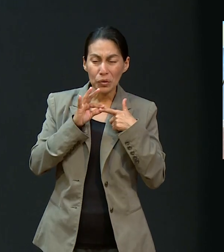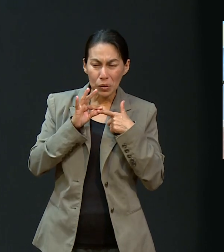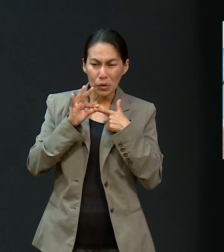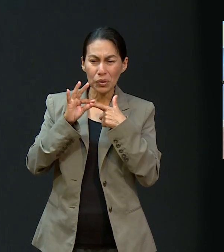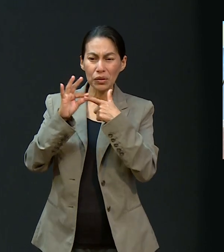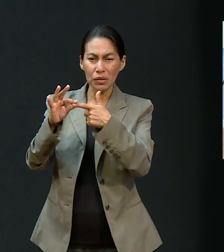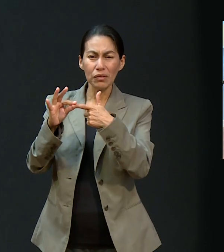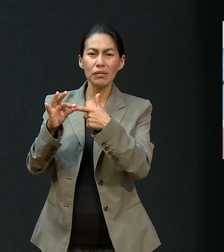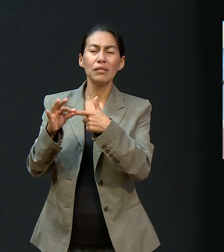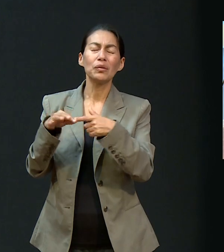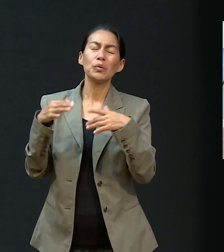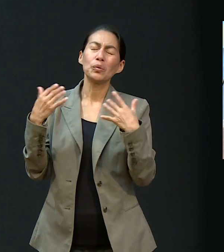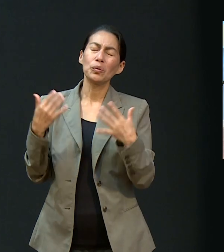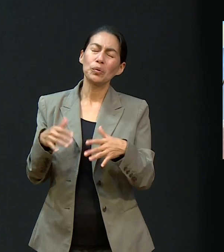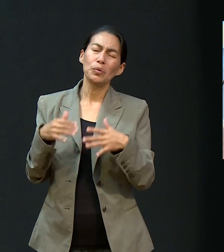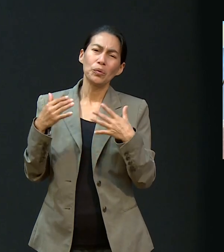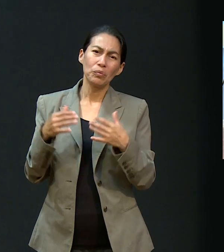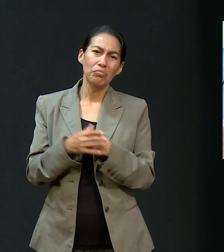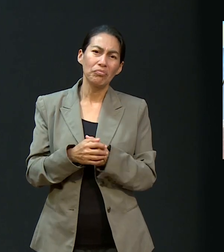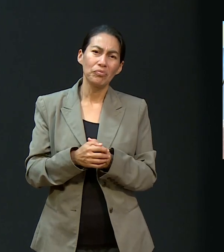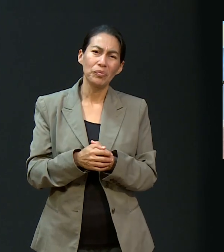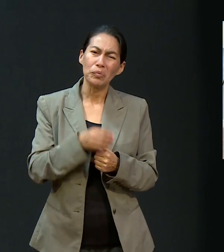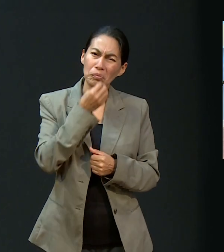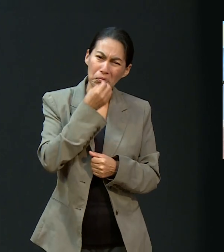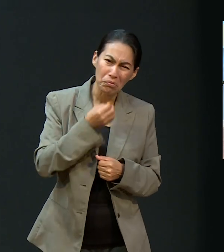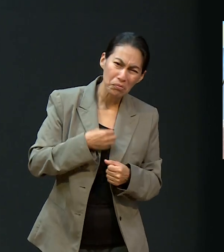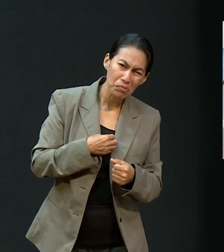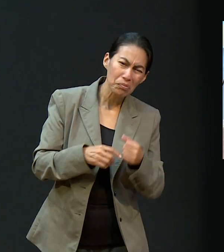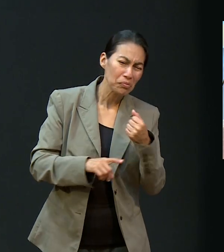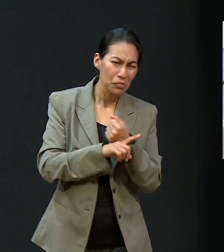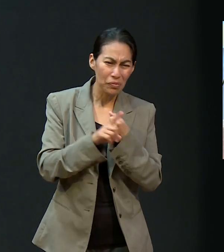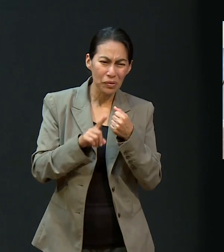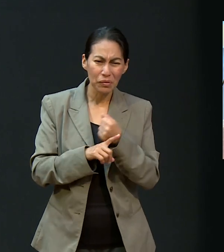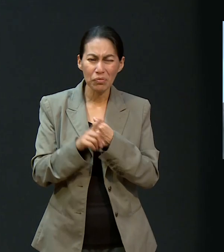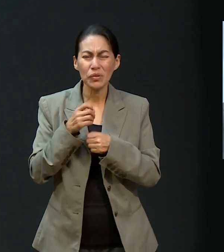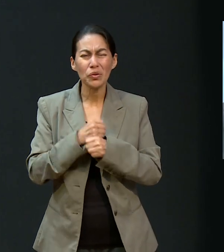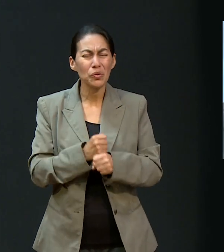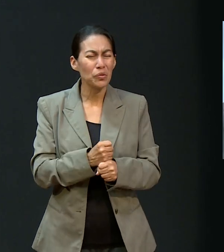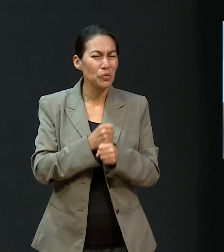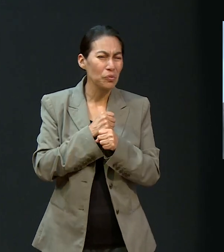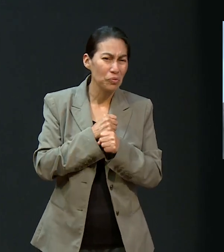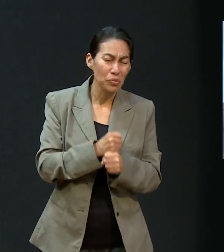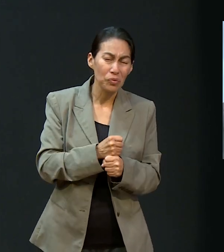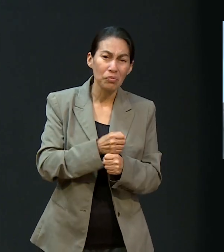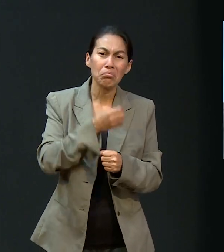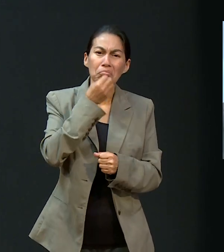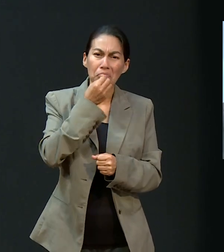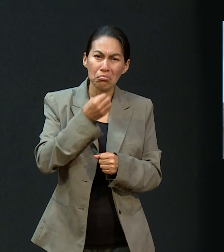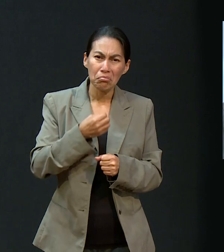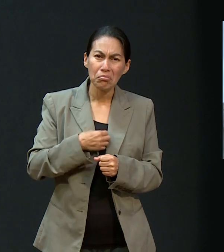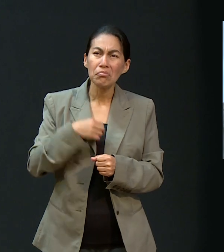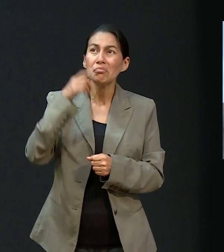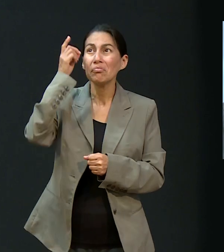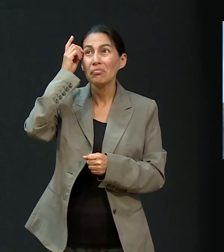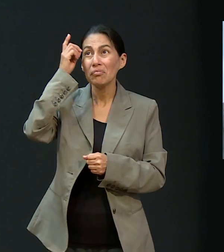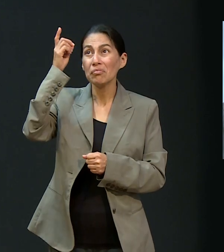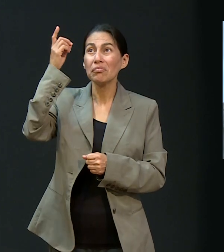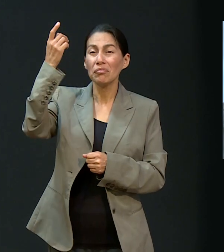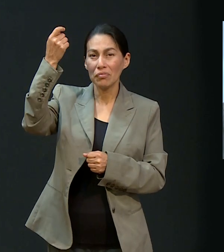Dios dirigiéndonos, protegiéndonos, guiándonos, aún en medio del sufrimiento. Porque este mundo